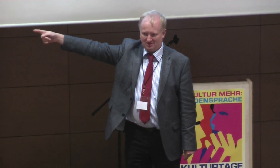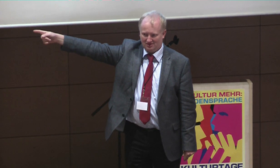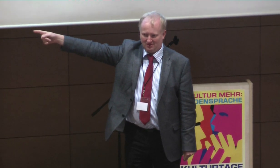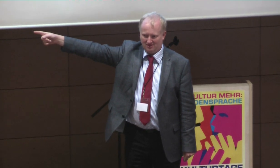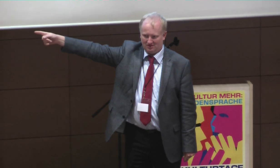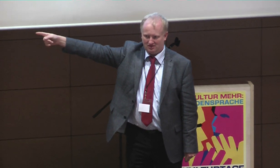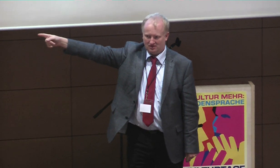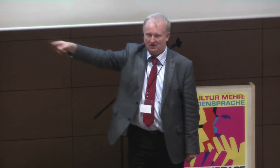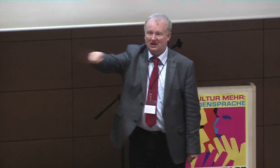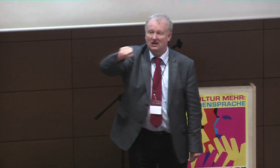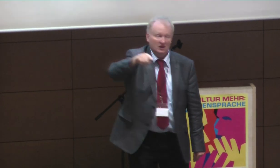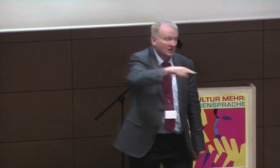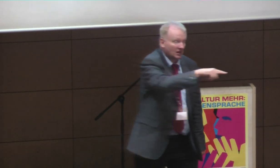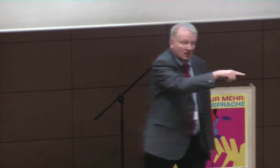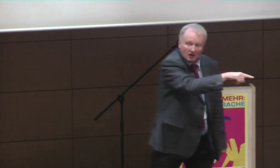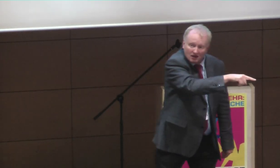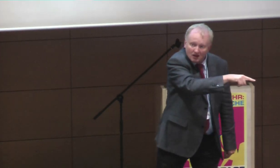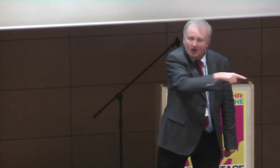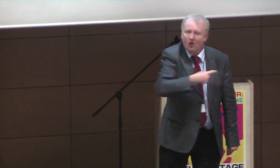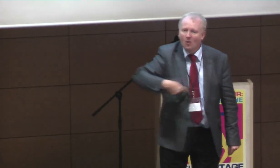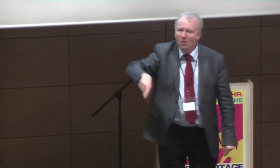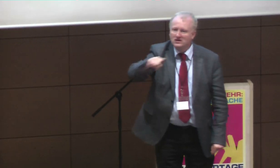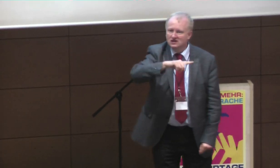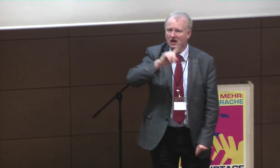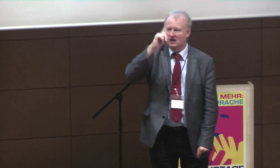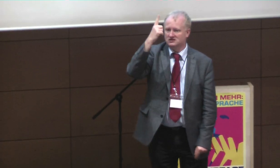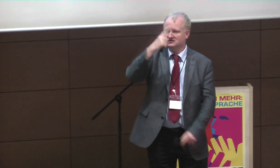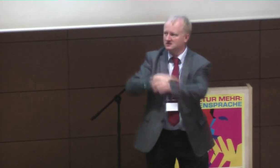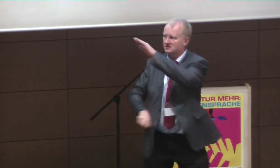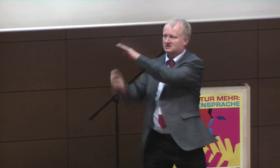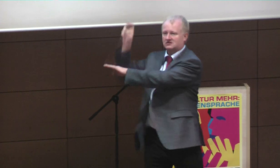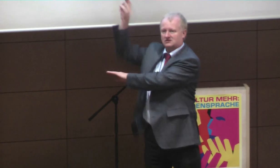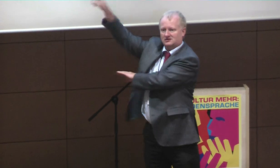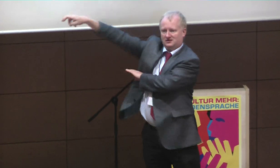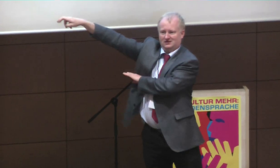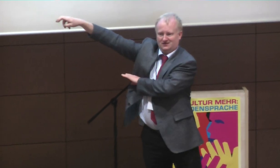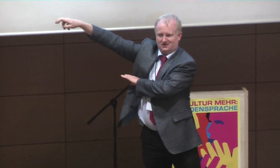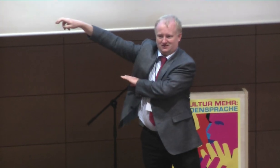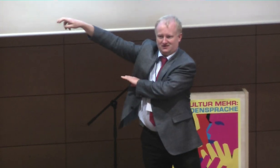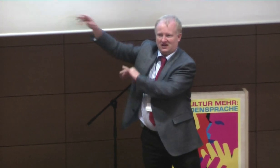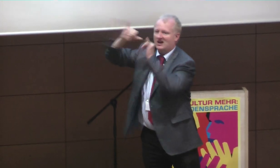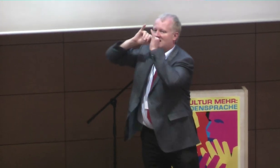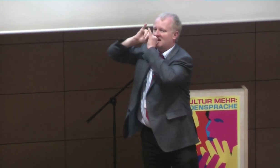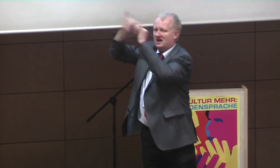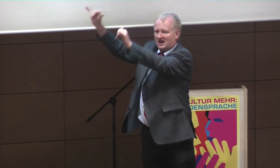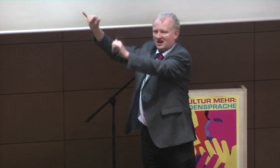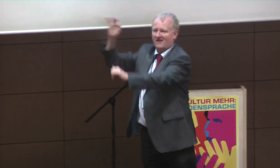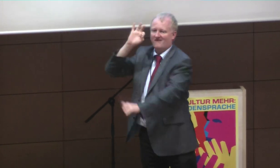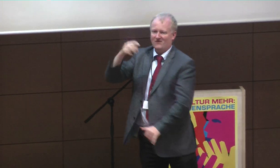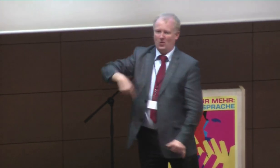auch um die anderen zugehen, und schauen, wie die das machen, und die hörende Gesellschaft erfährt auch nichts von unserem anderen Raum, wir müssen einfach den Schritt rauswagen,